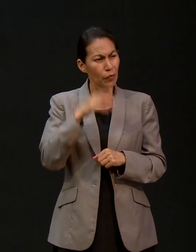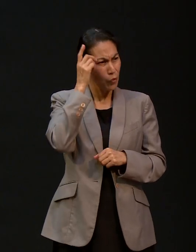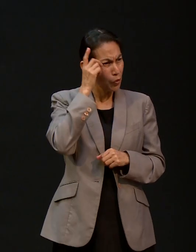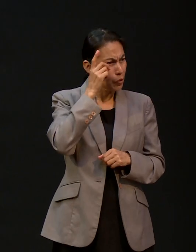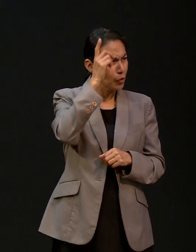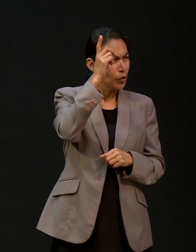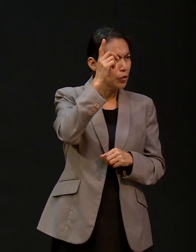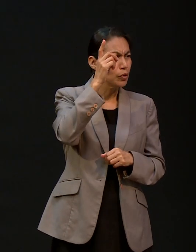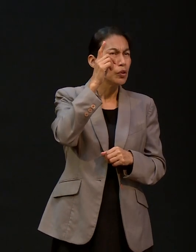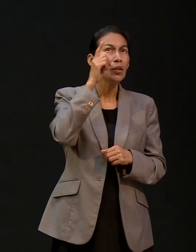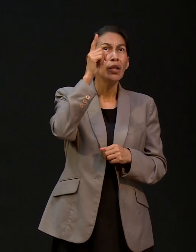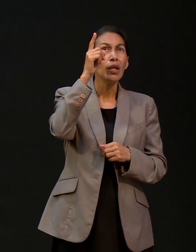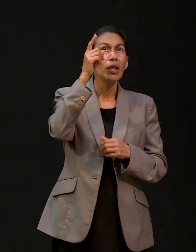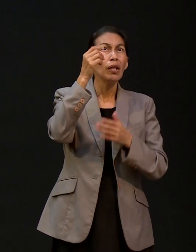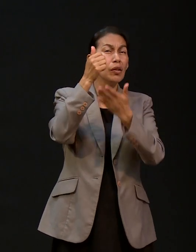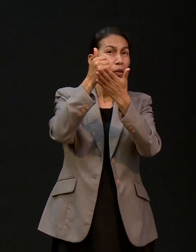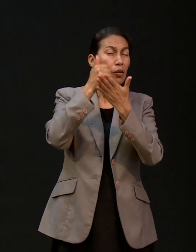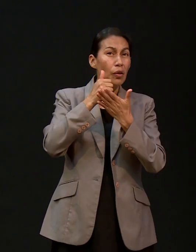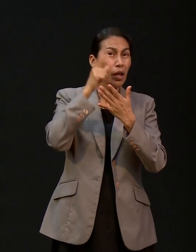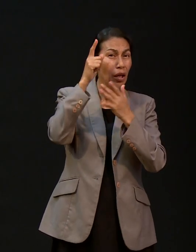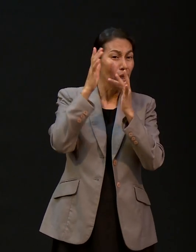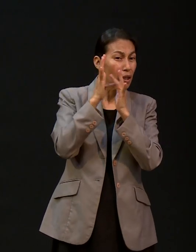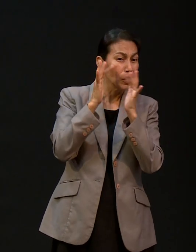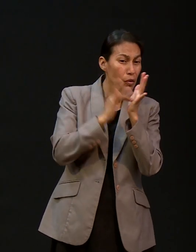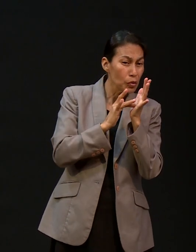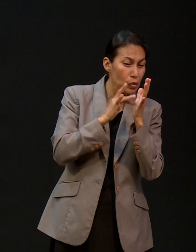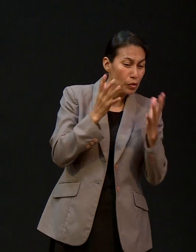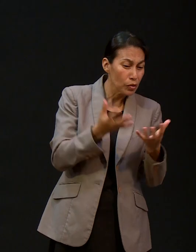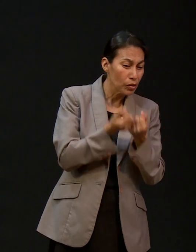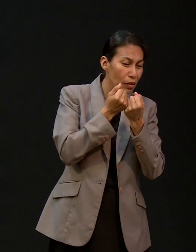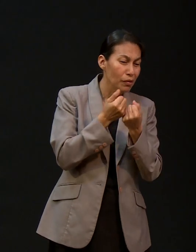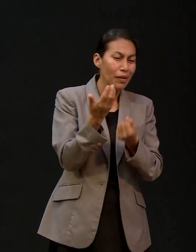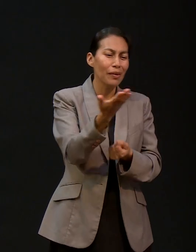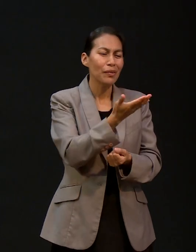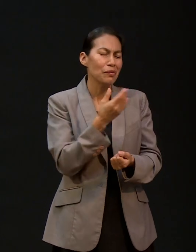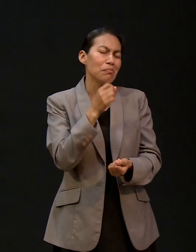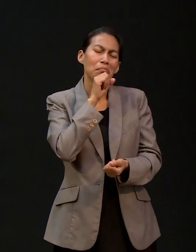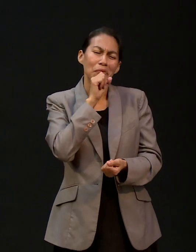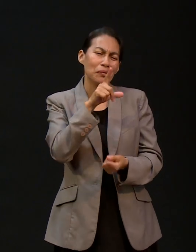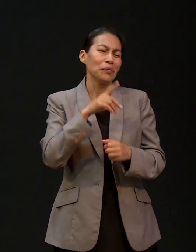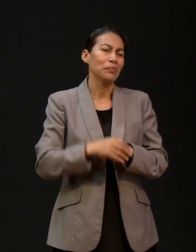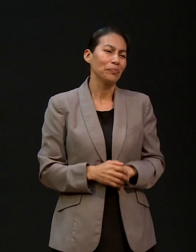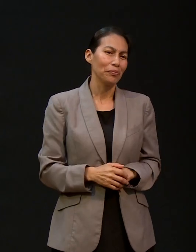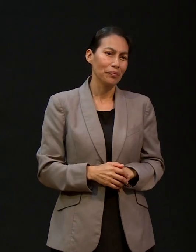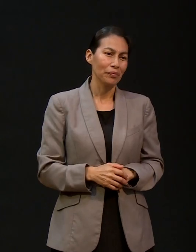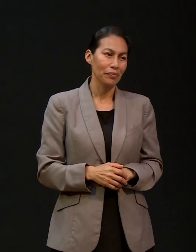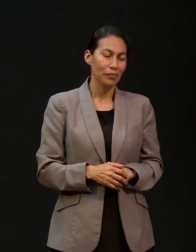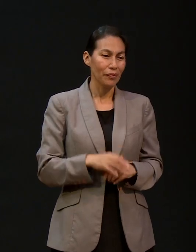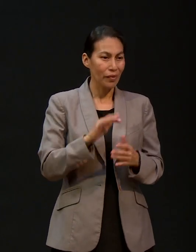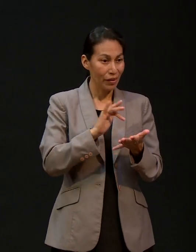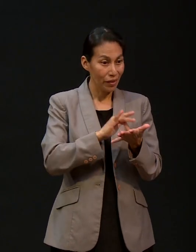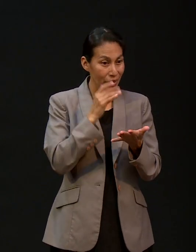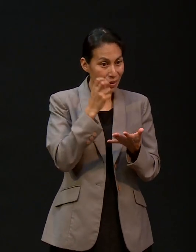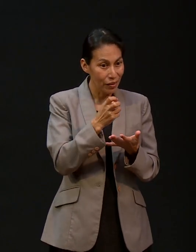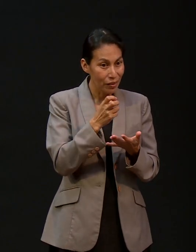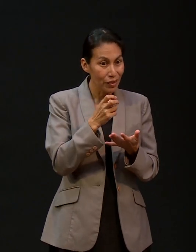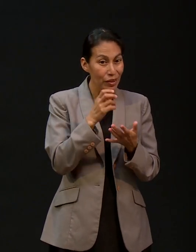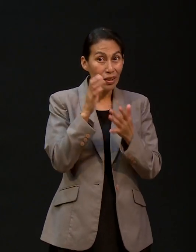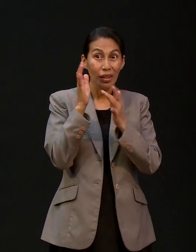solo Dios y un solo mediador entre Dios y los hombres. Jesucristo, hombre. Entonces, es precisamente gracias a